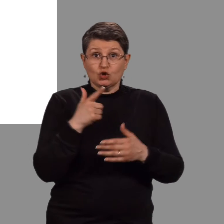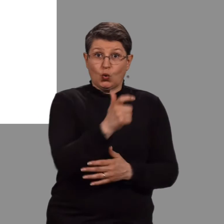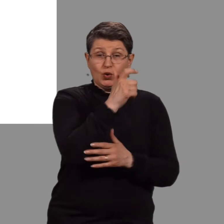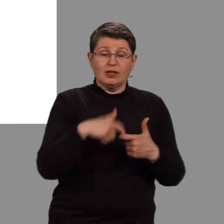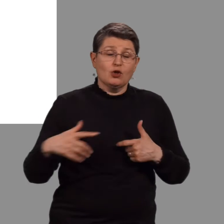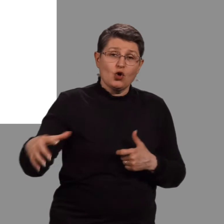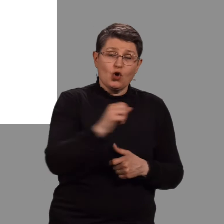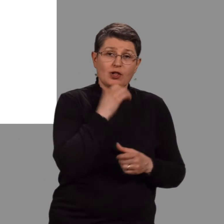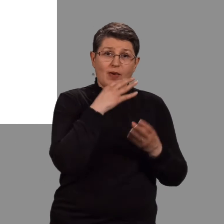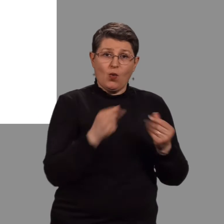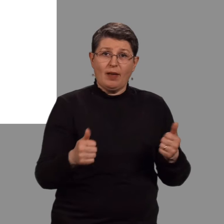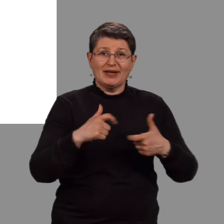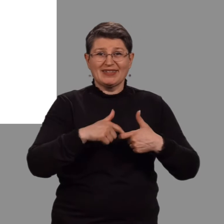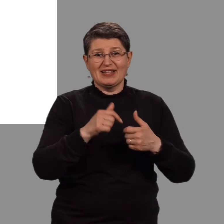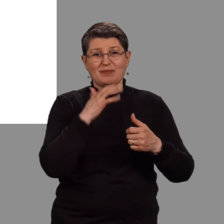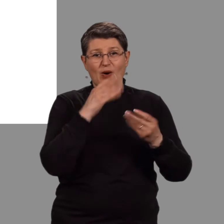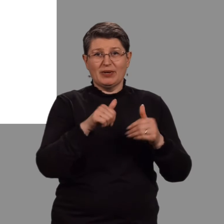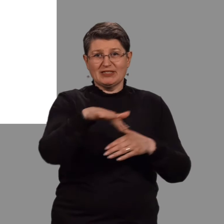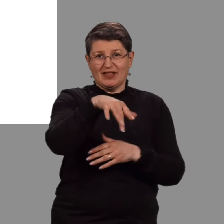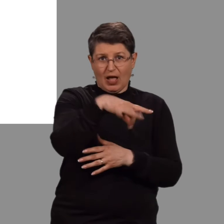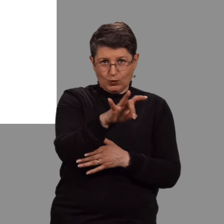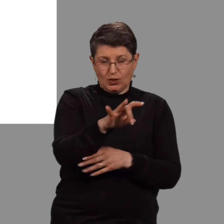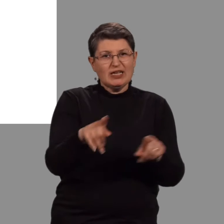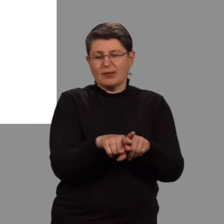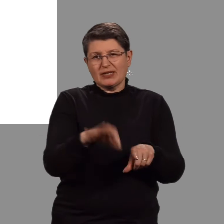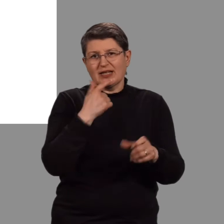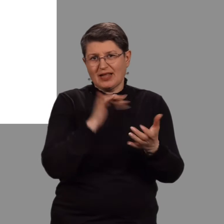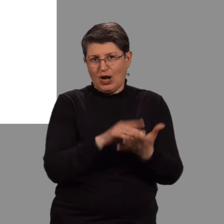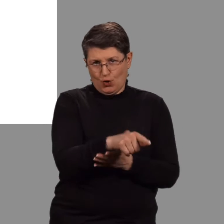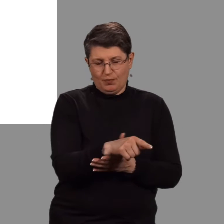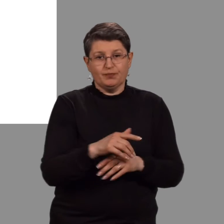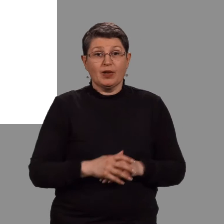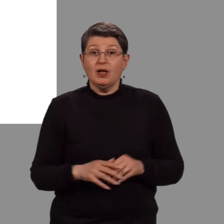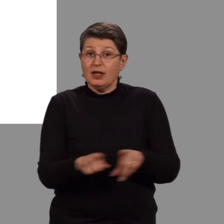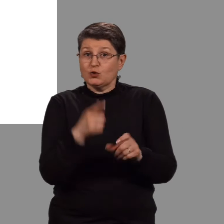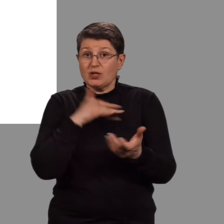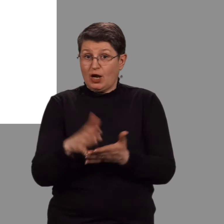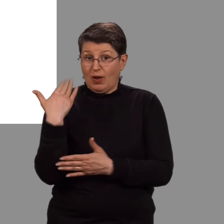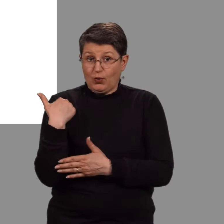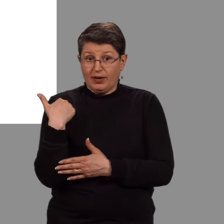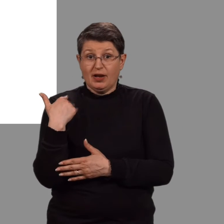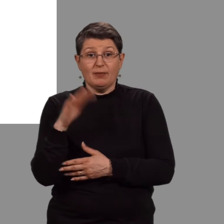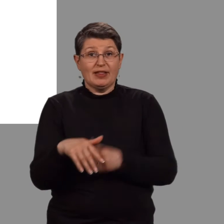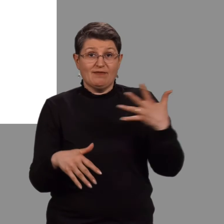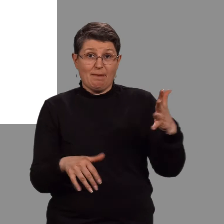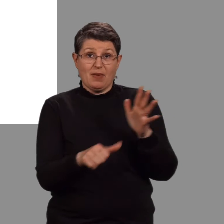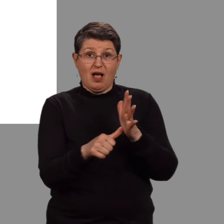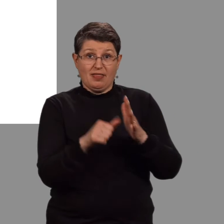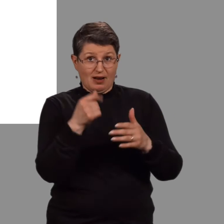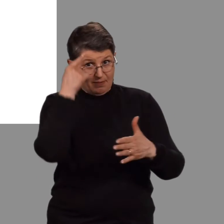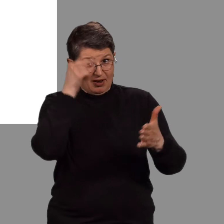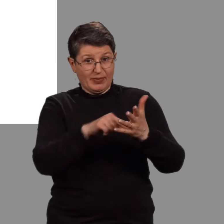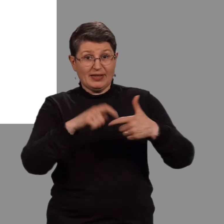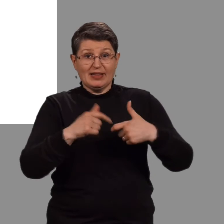málaflokkum undir málum eins við áttjón þó hún sé ekki nefndar sérstaklega. Eins og ég segði áðan er að sett fram fimm megin markmið í menningarsogk.